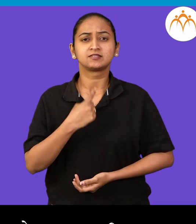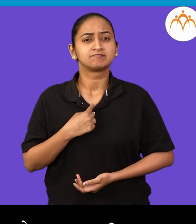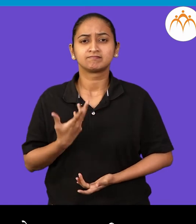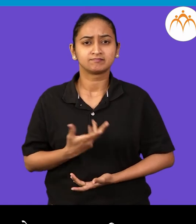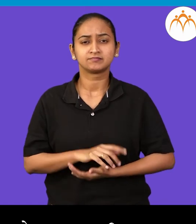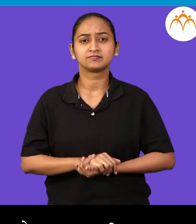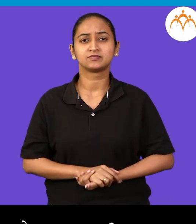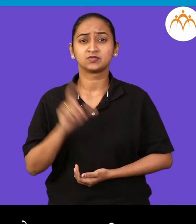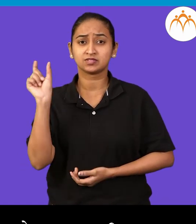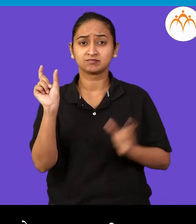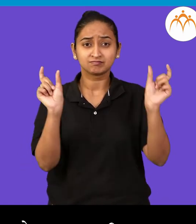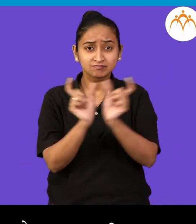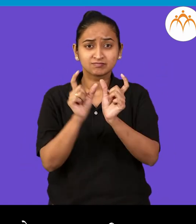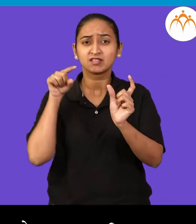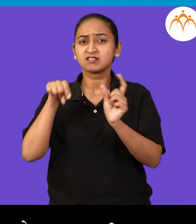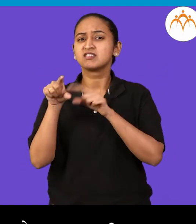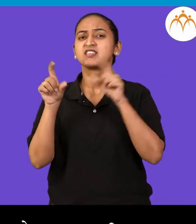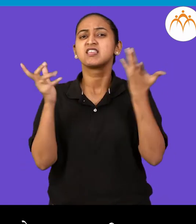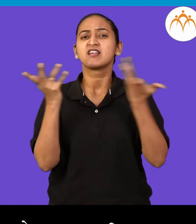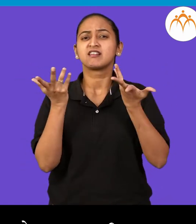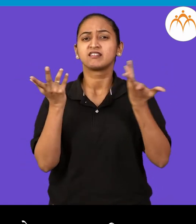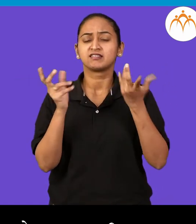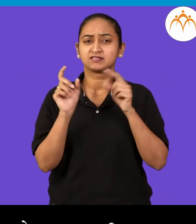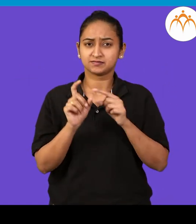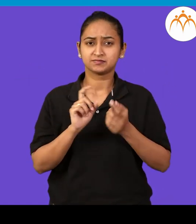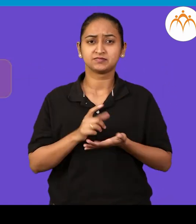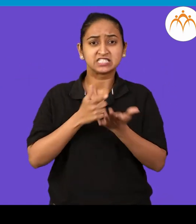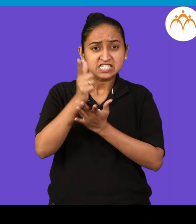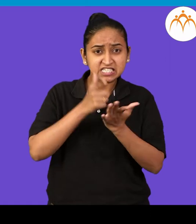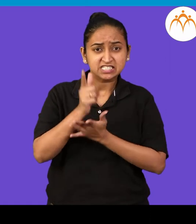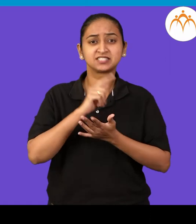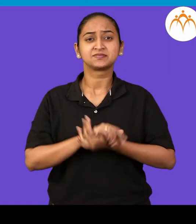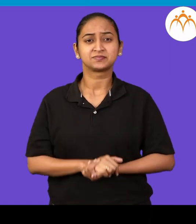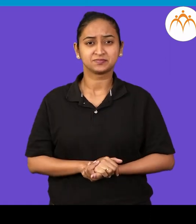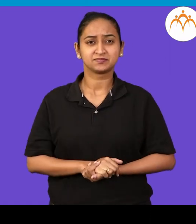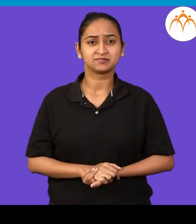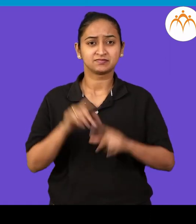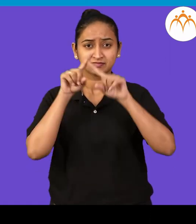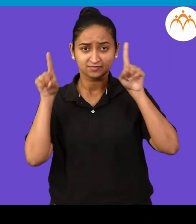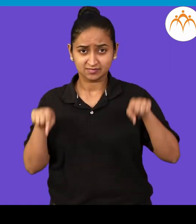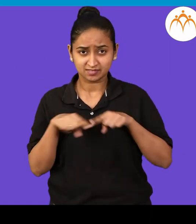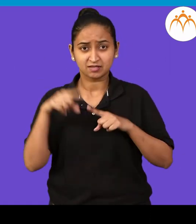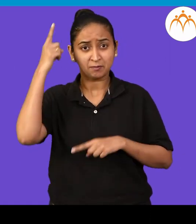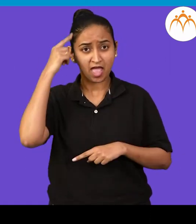कोणता शब्द जोडून आला है? खेडे पाडे, पाटी दप्तर,